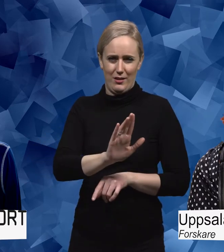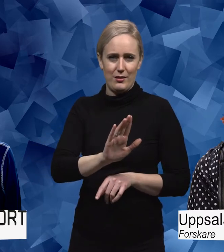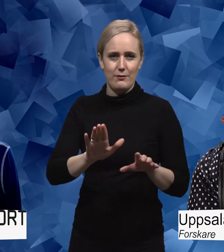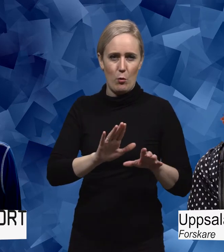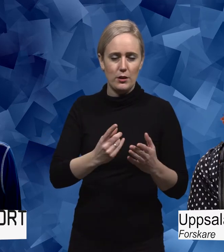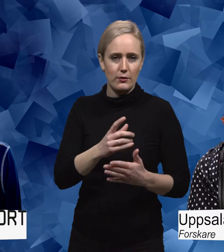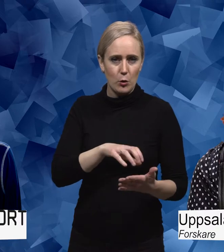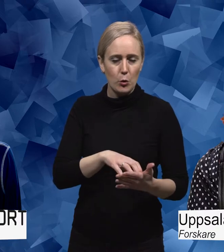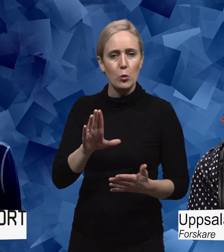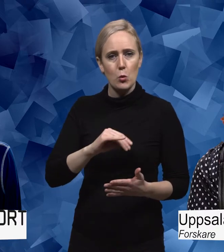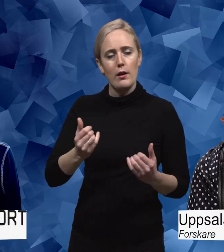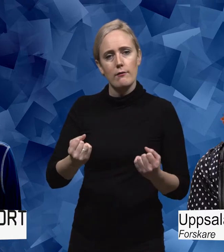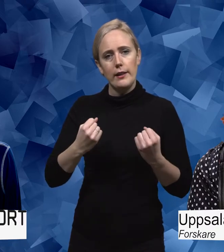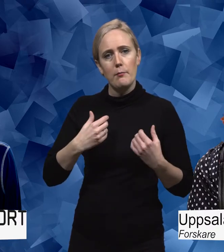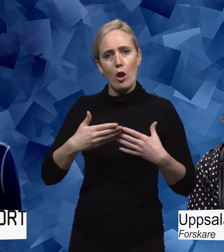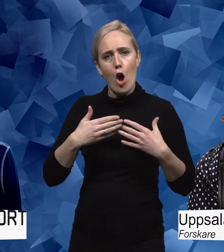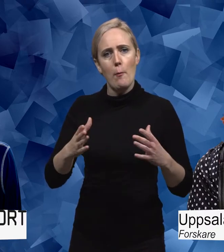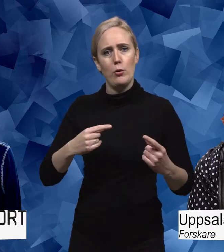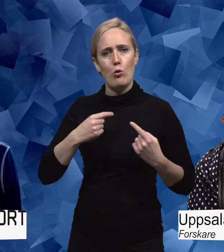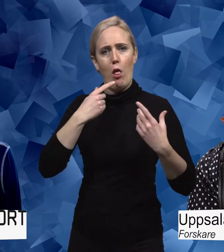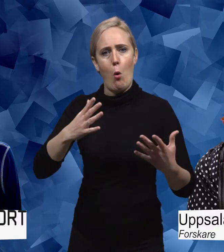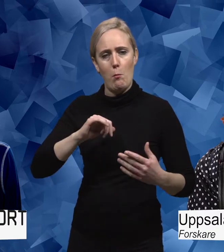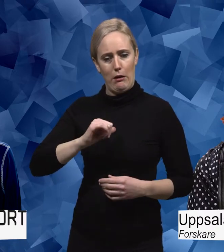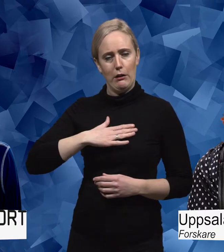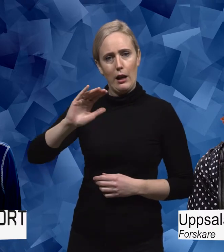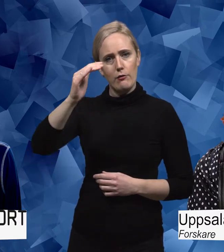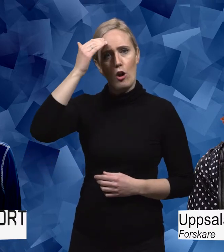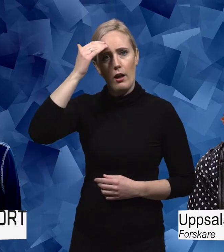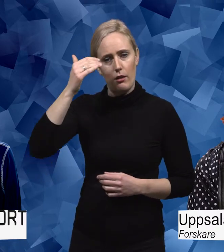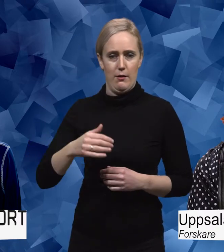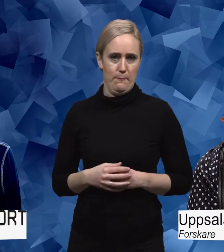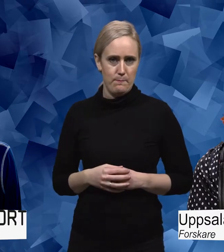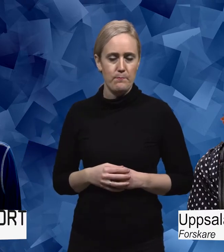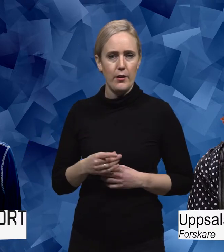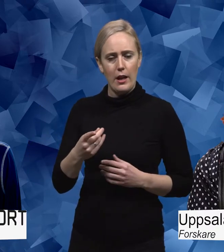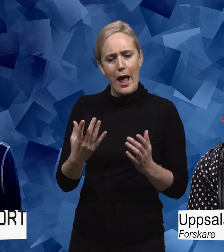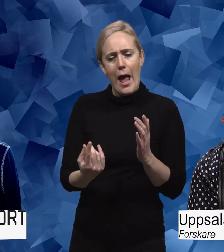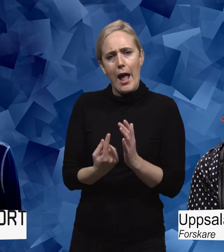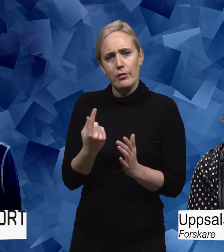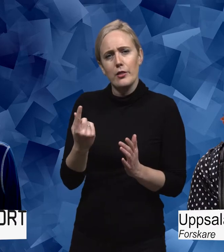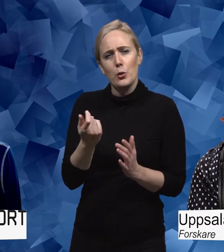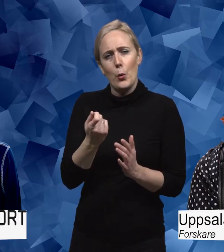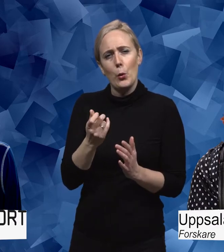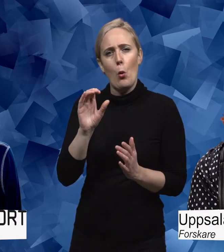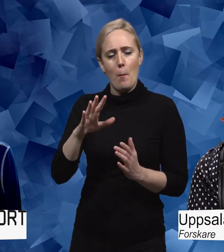handlar om att man har öppet egen erfaren med sina erfarenheter, antingen som patient eller närstående. För det händer någonting i här öppenheten.